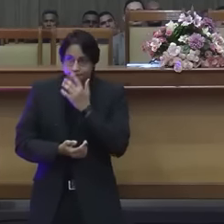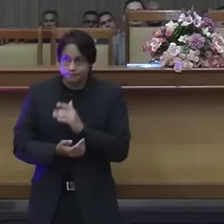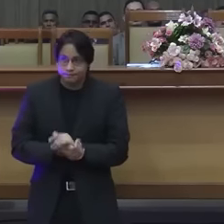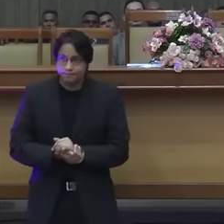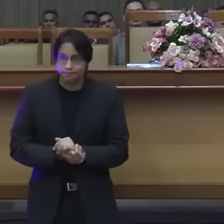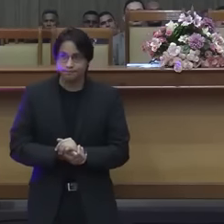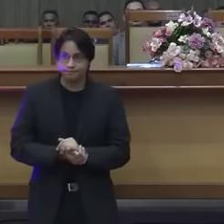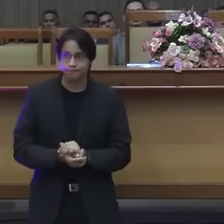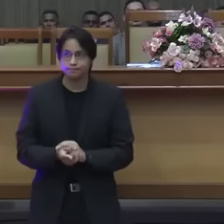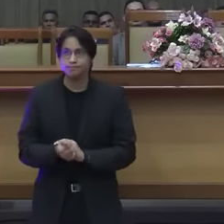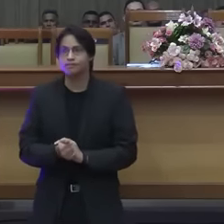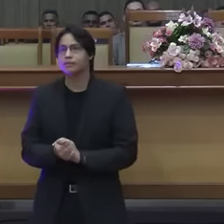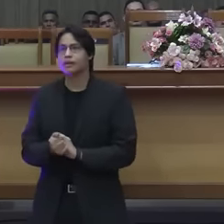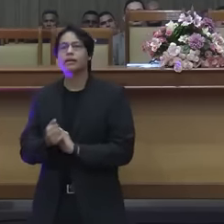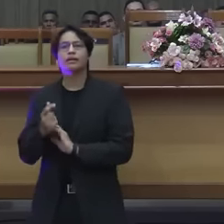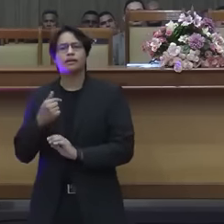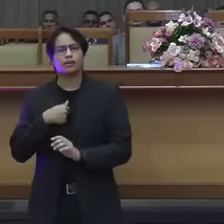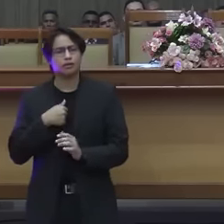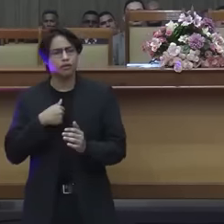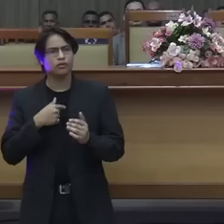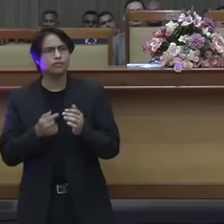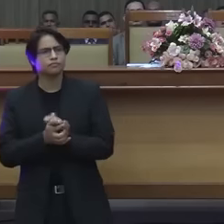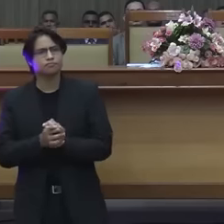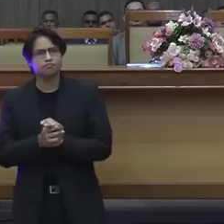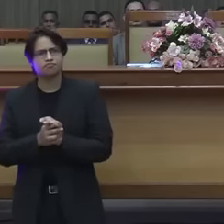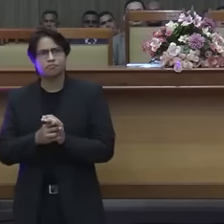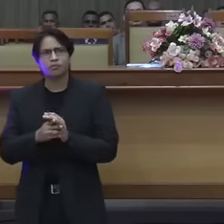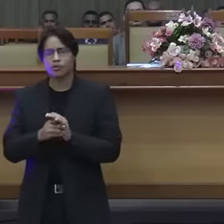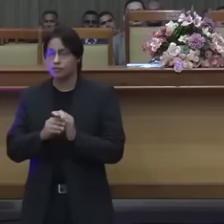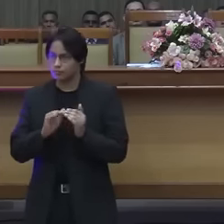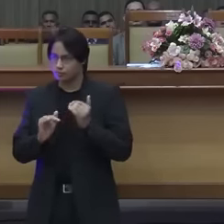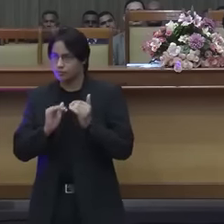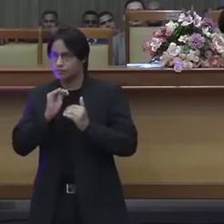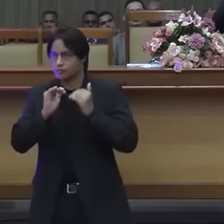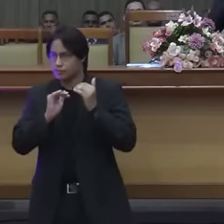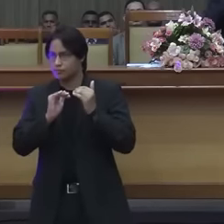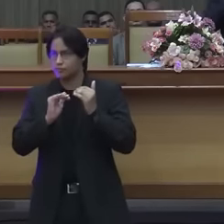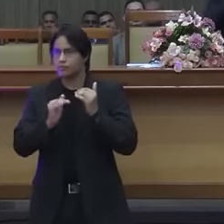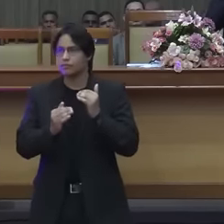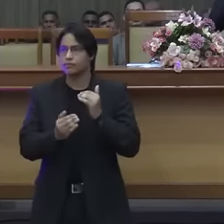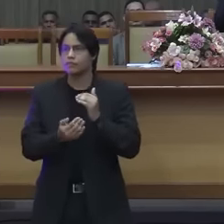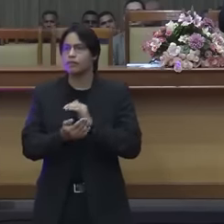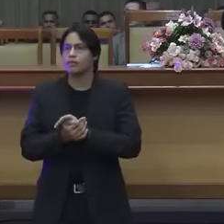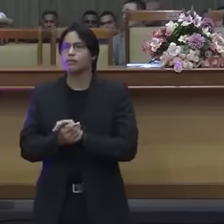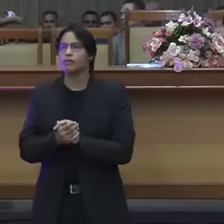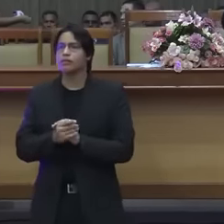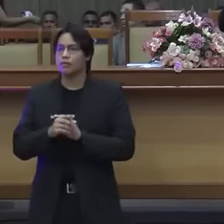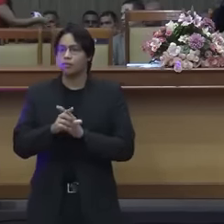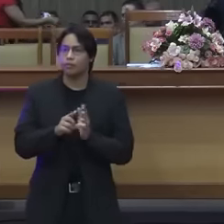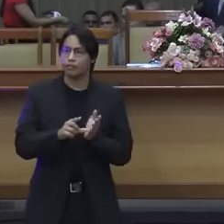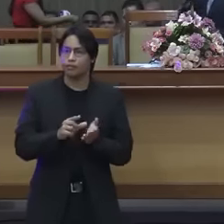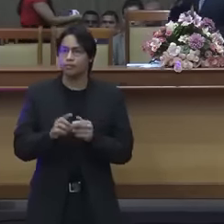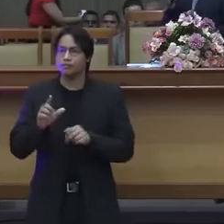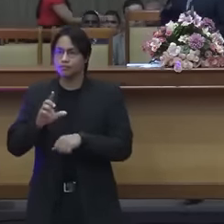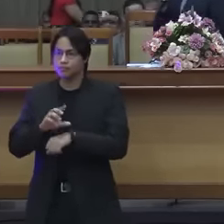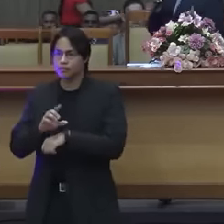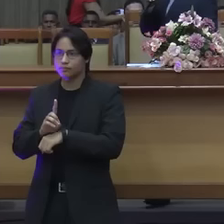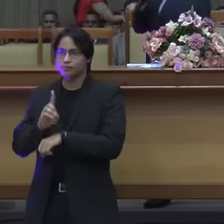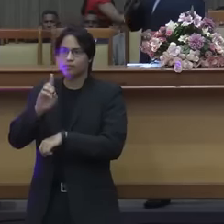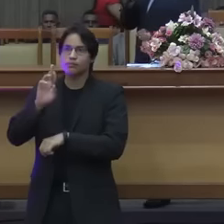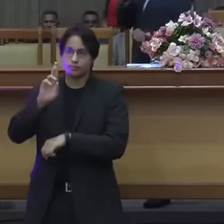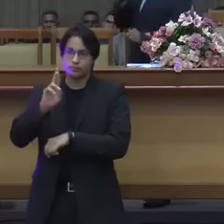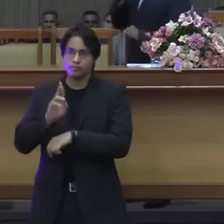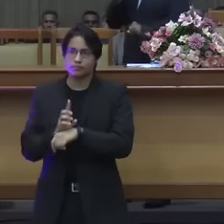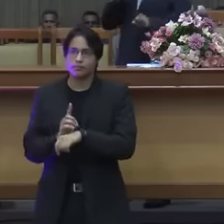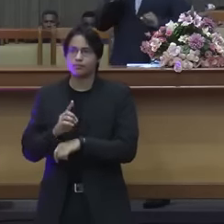E essa é uma tese que eu estou desenvolvendo, no doutorado de Teologia, a hermenêutica bíblica e espiritual de